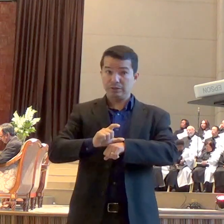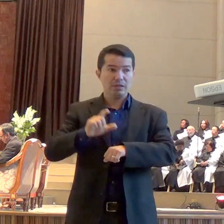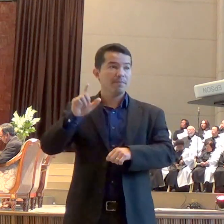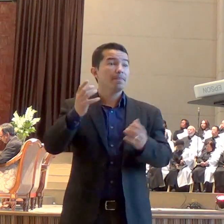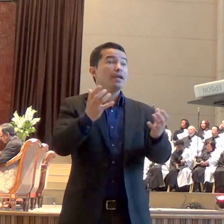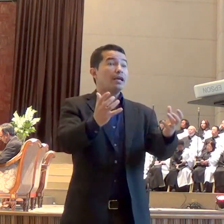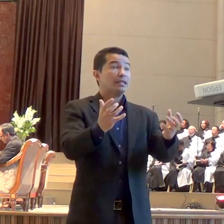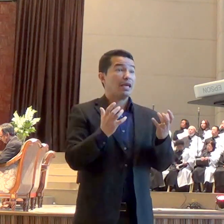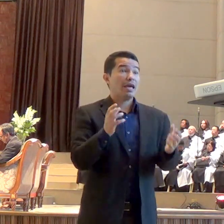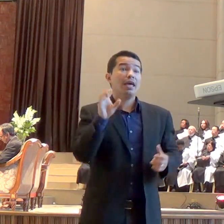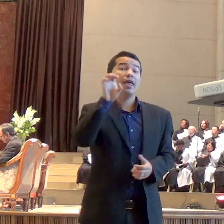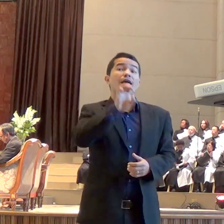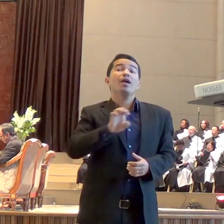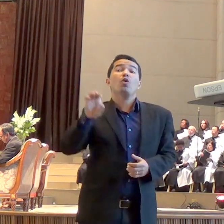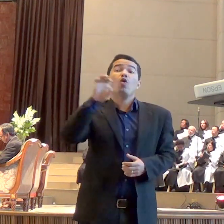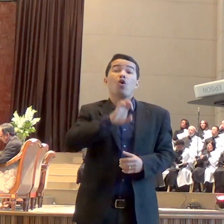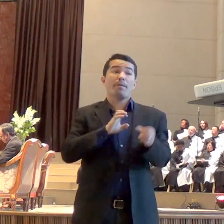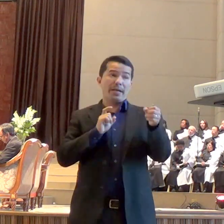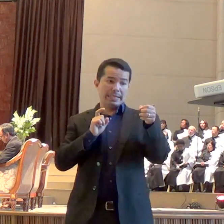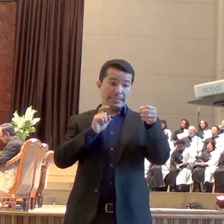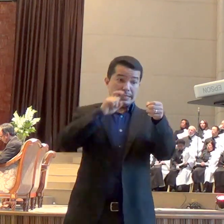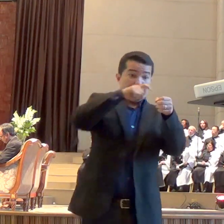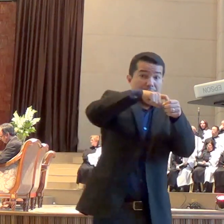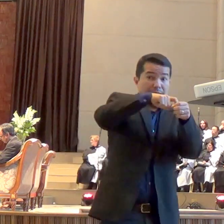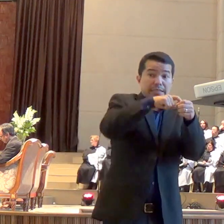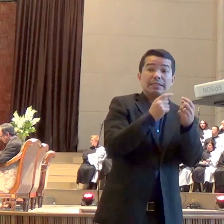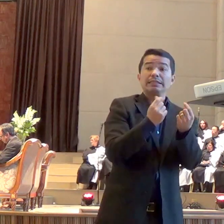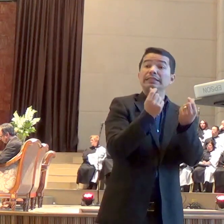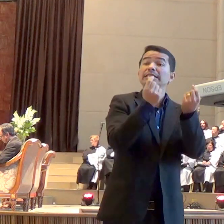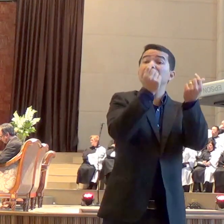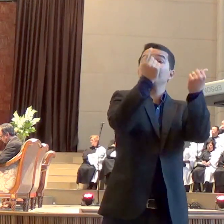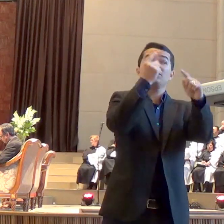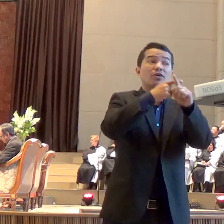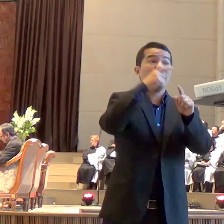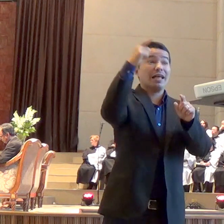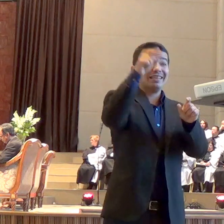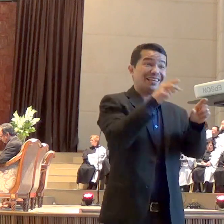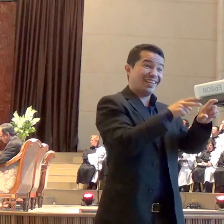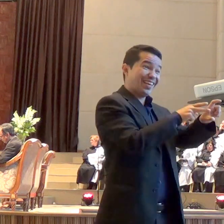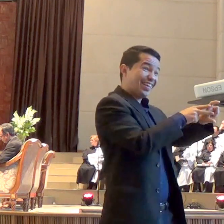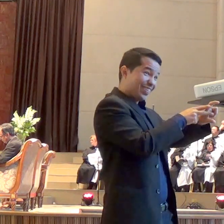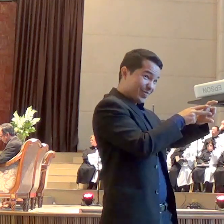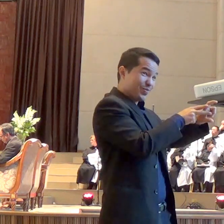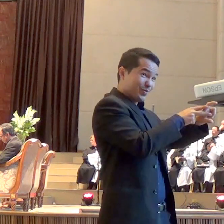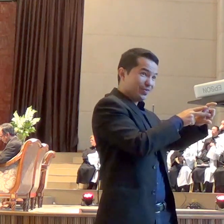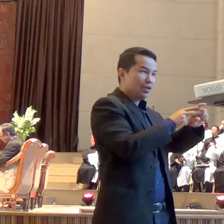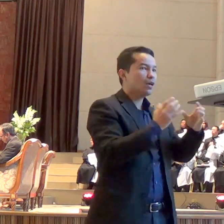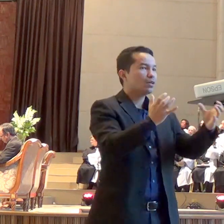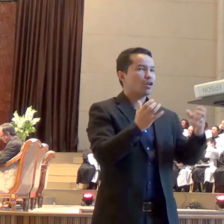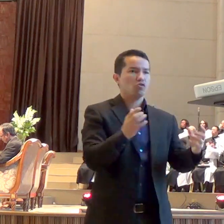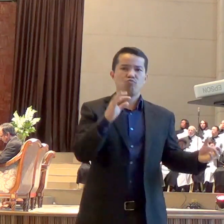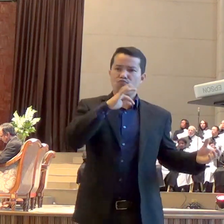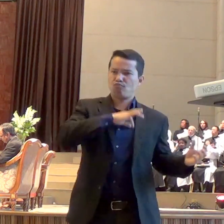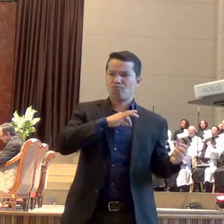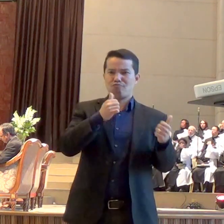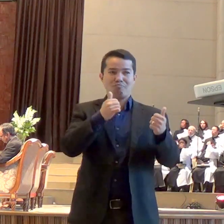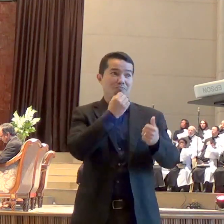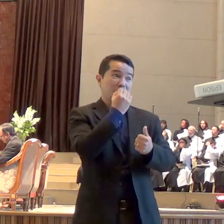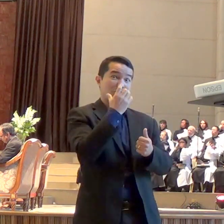comum europeu, parte da zona do euro. E ela, como era uma pessoa que estava ligada aos negócios